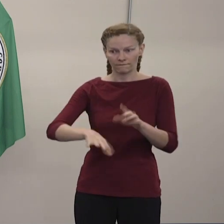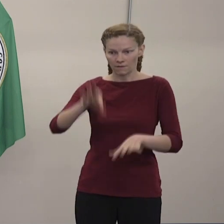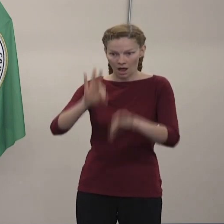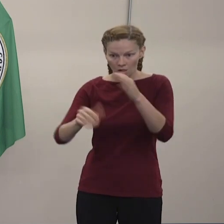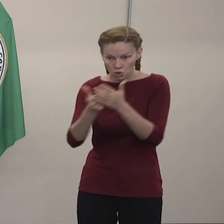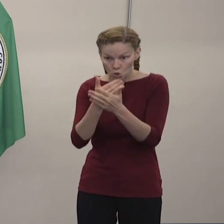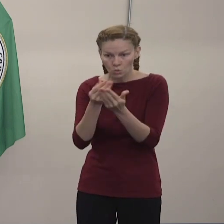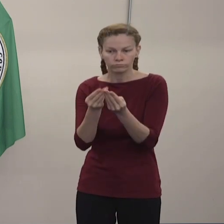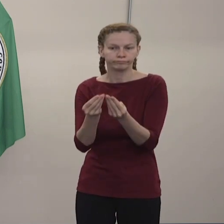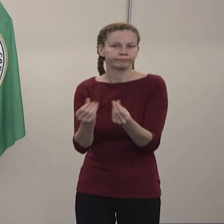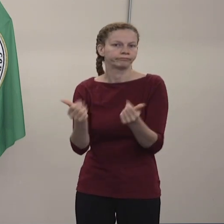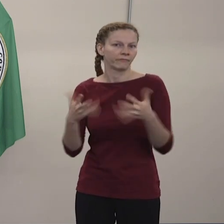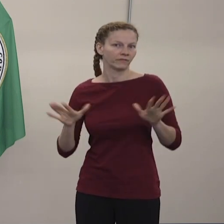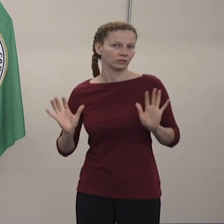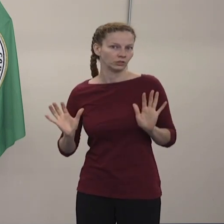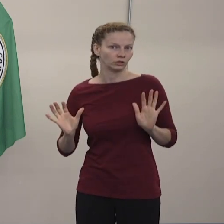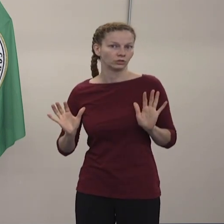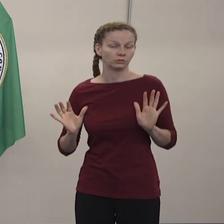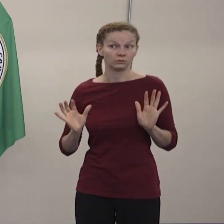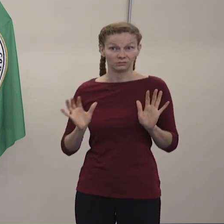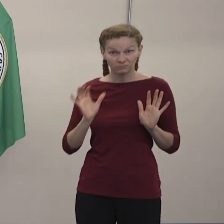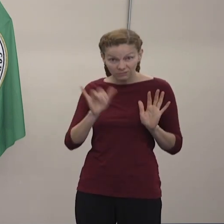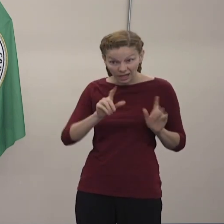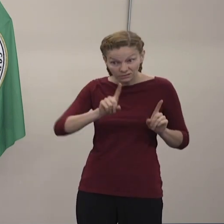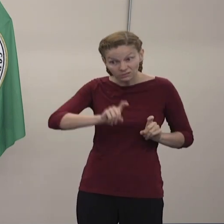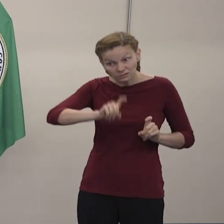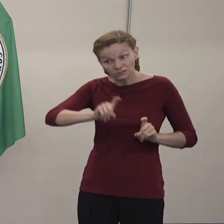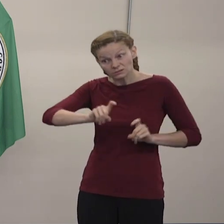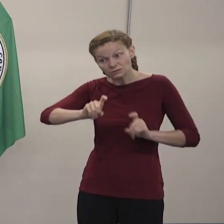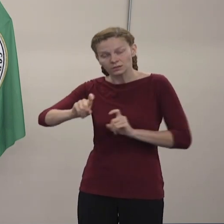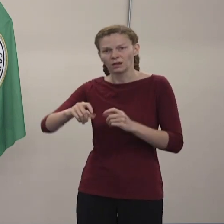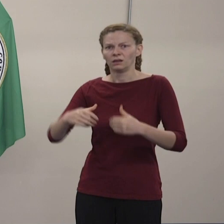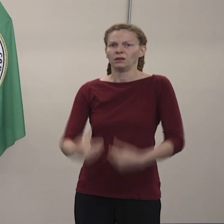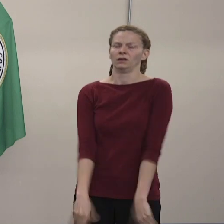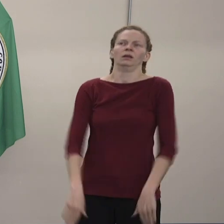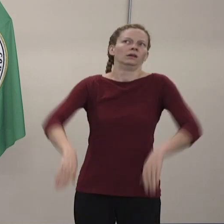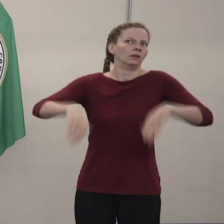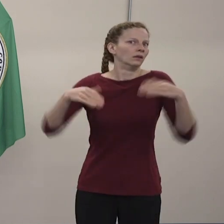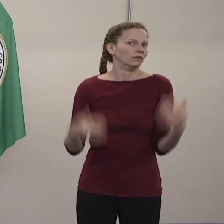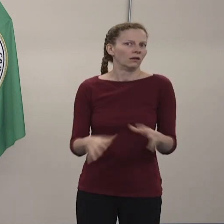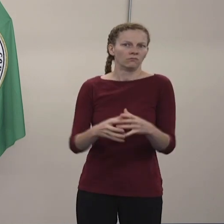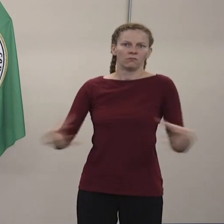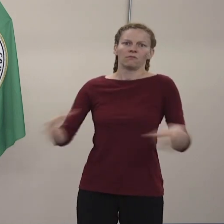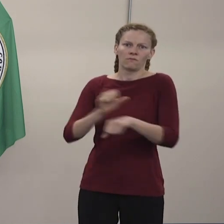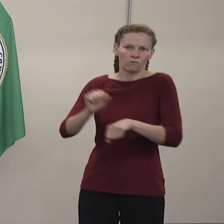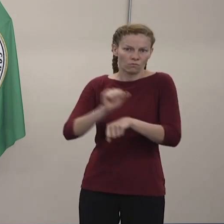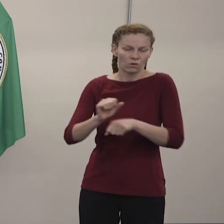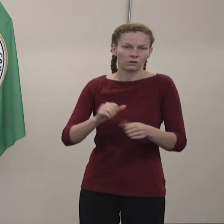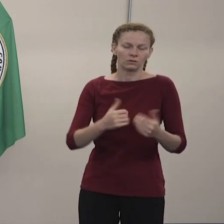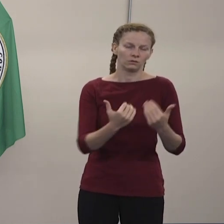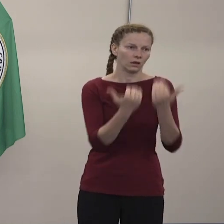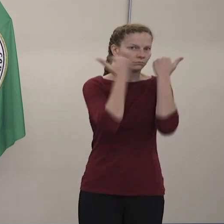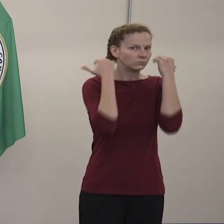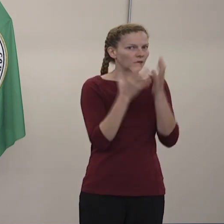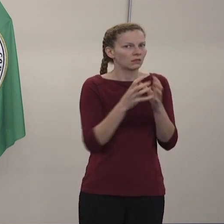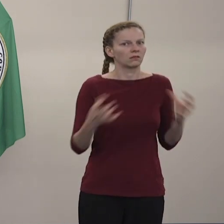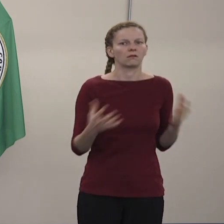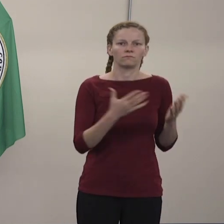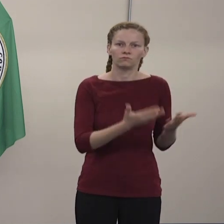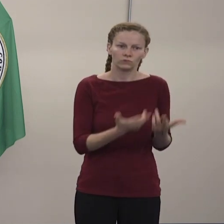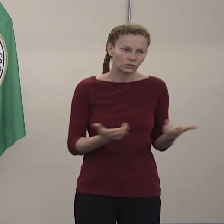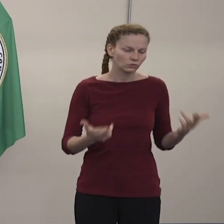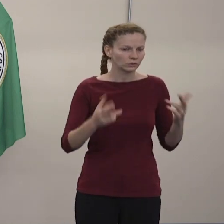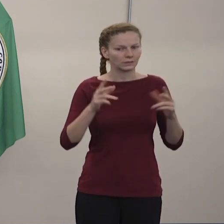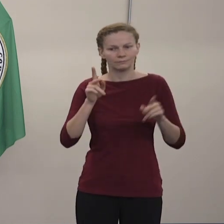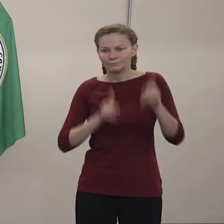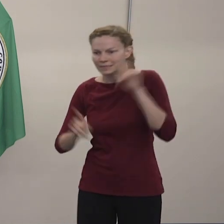Esto es un trabajo increíble y requiere muchos recursos de empleados,